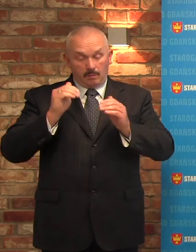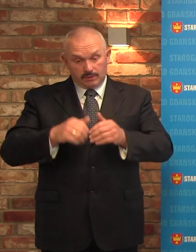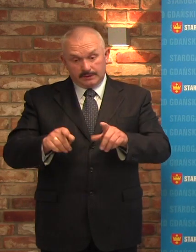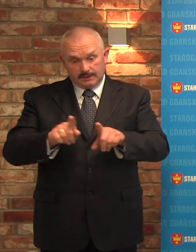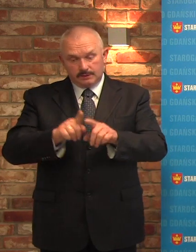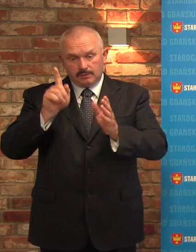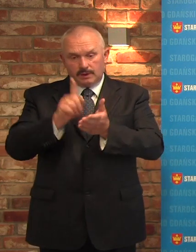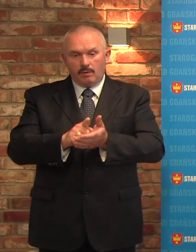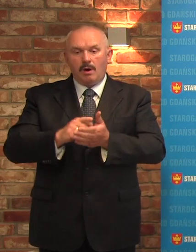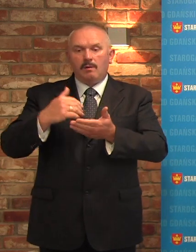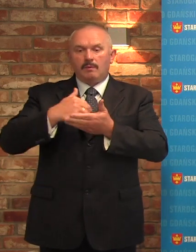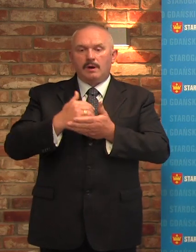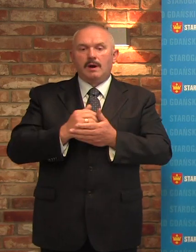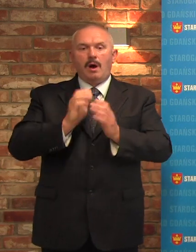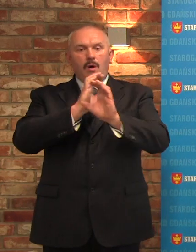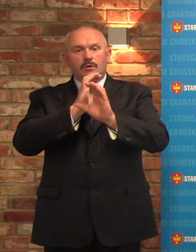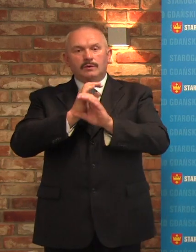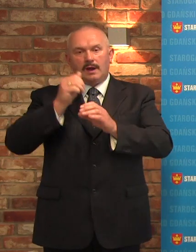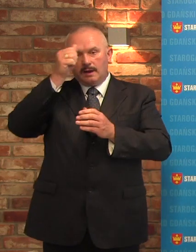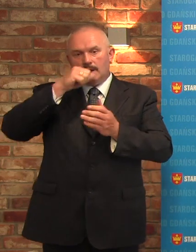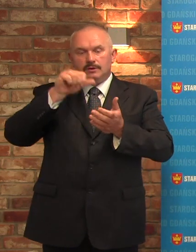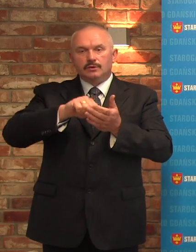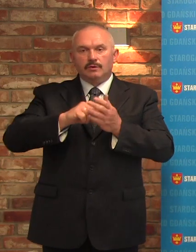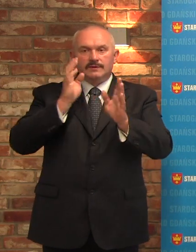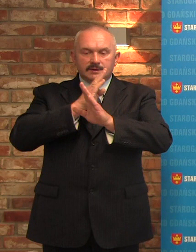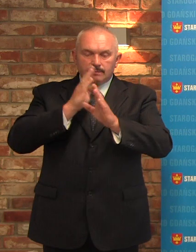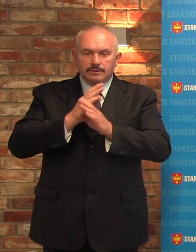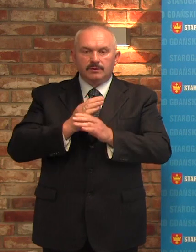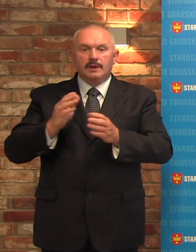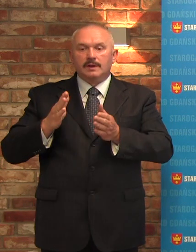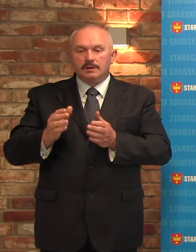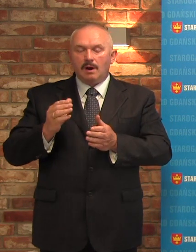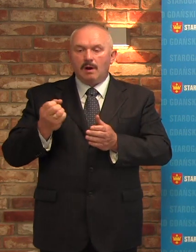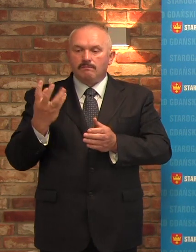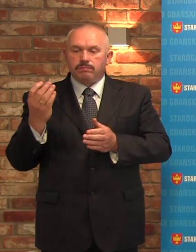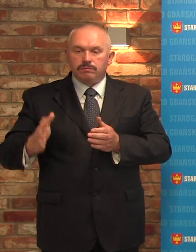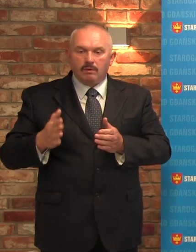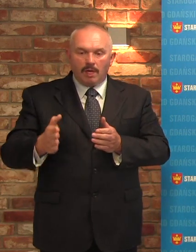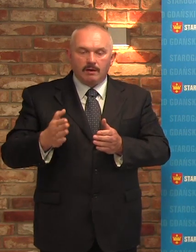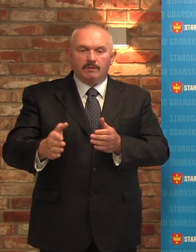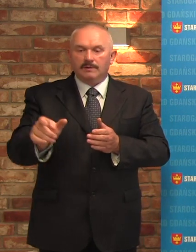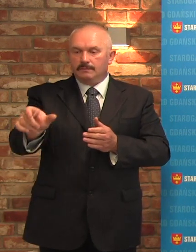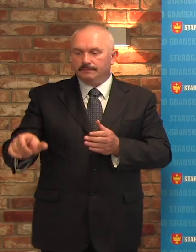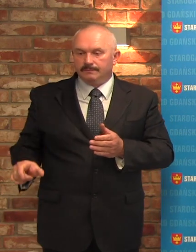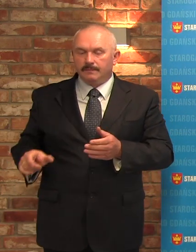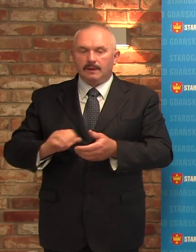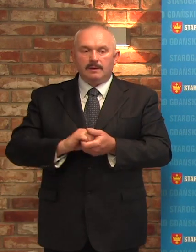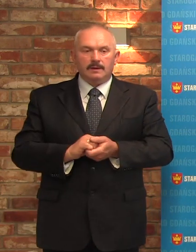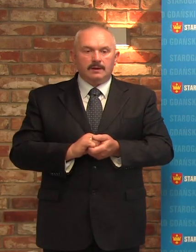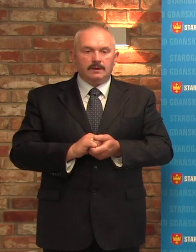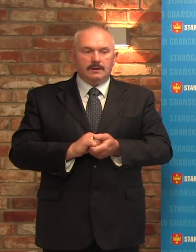pomocą w ochronie środowiska, modernizacją linii kolejowej. Tutaj z akcentem na